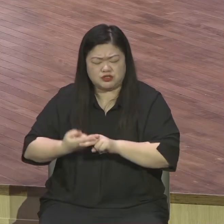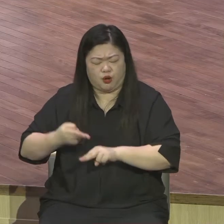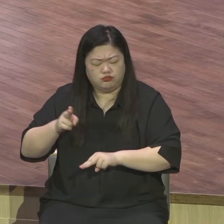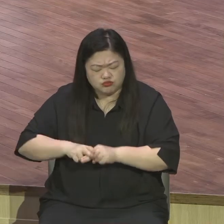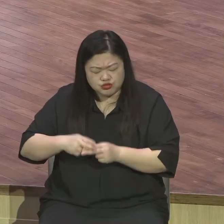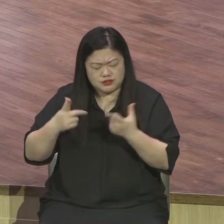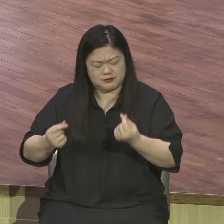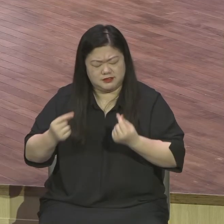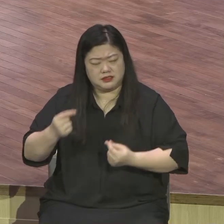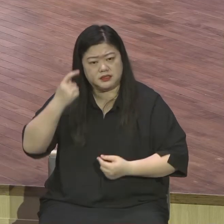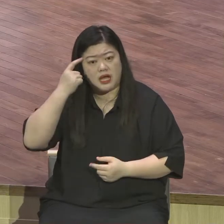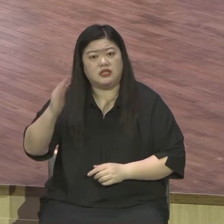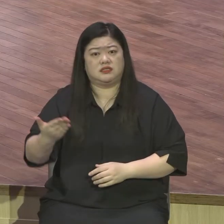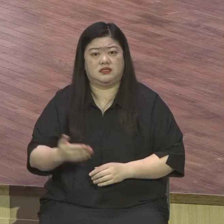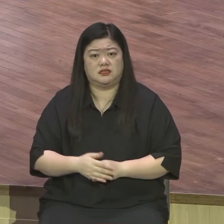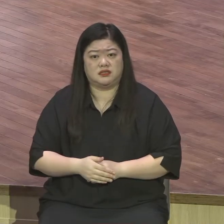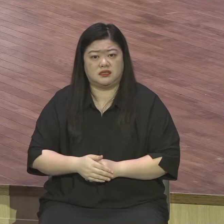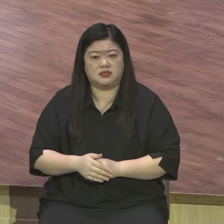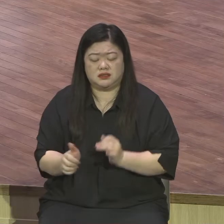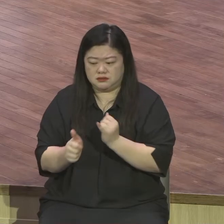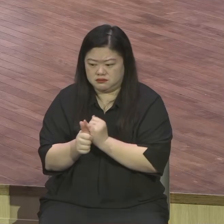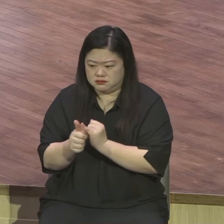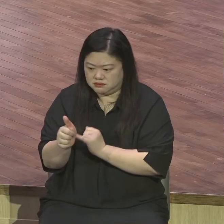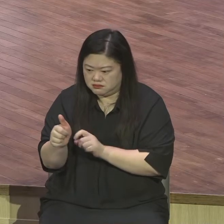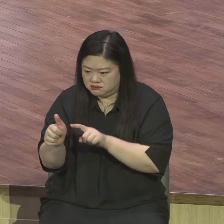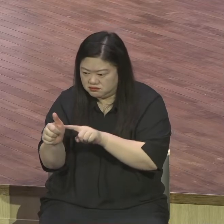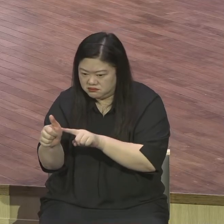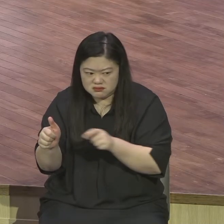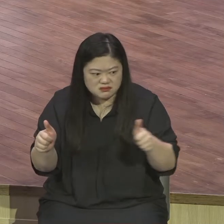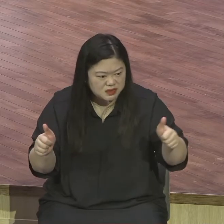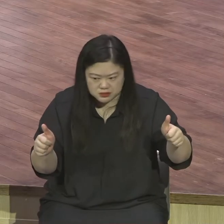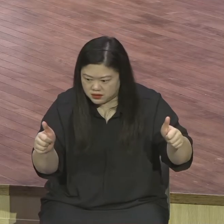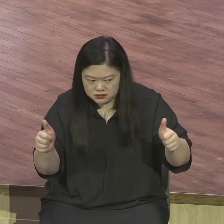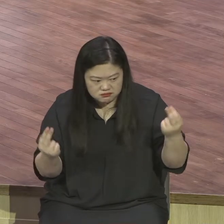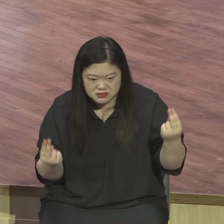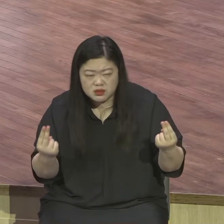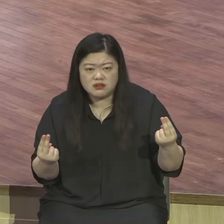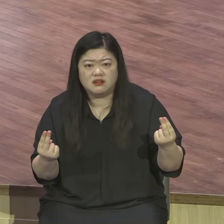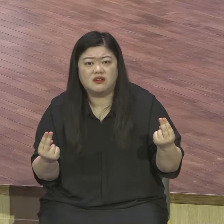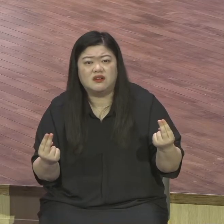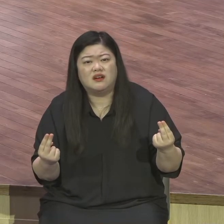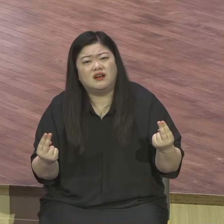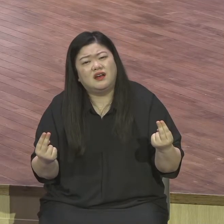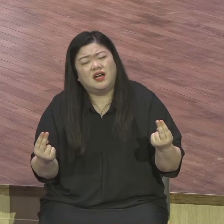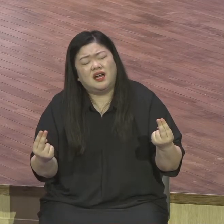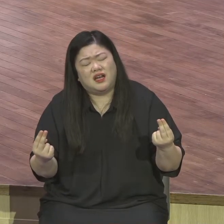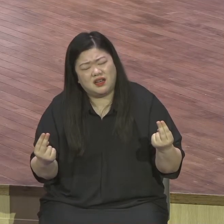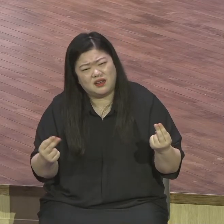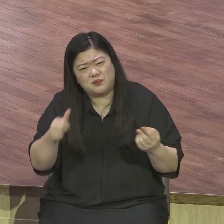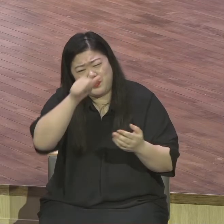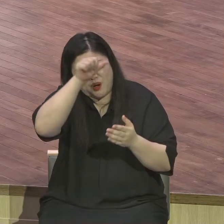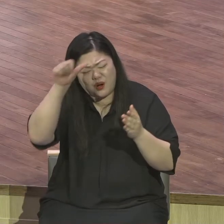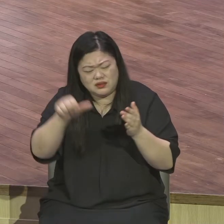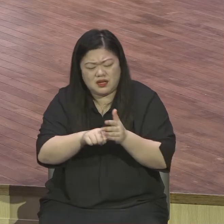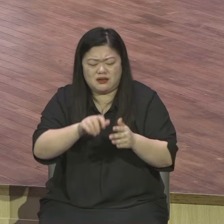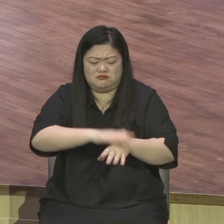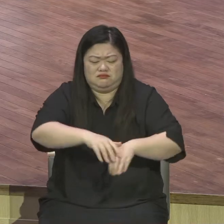행복한 거예요 왜 자꾸 남과 비교합니까 비교하다 일생을 비교하는 한국 사람처럼